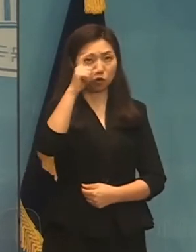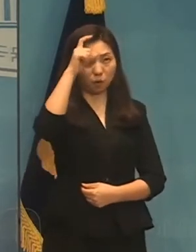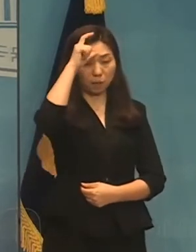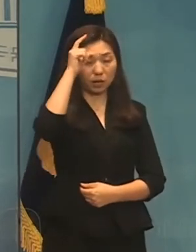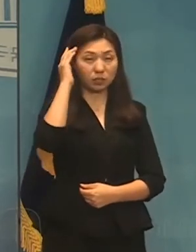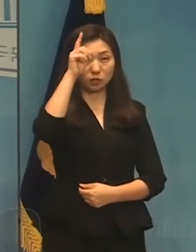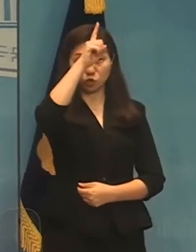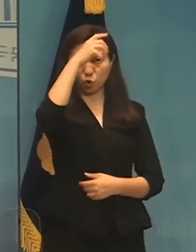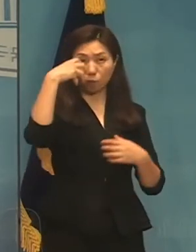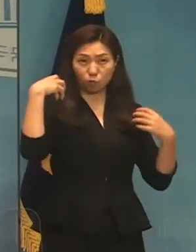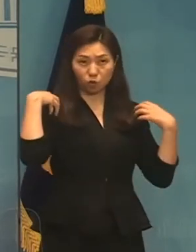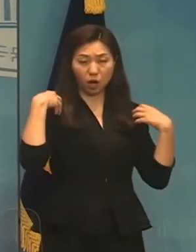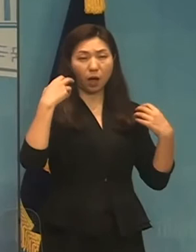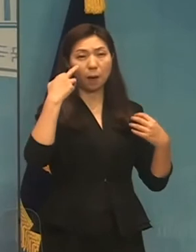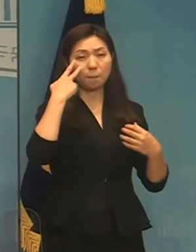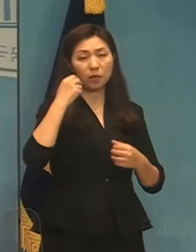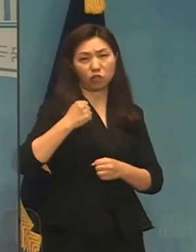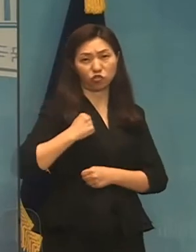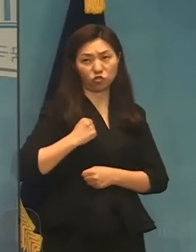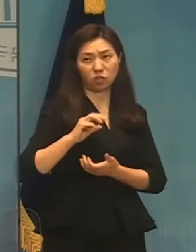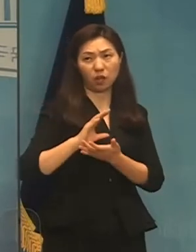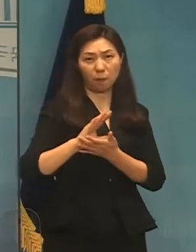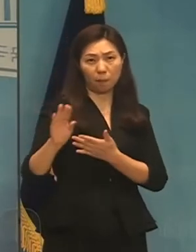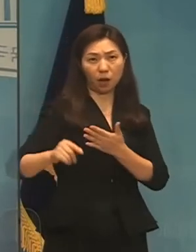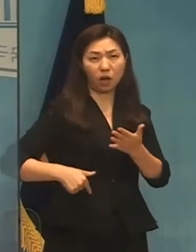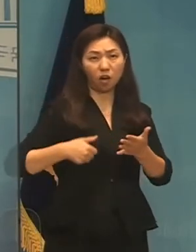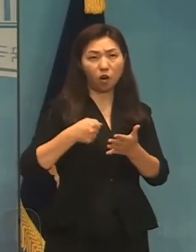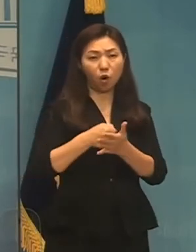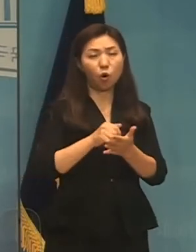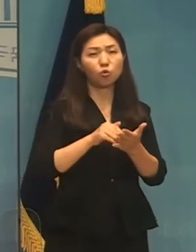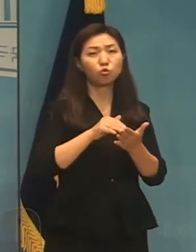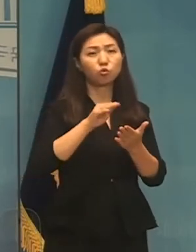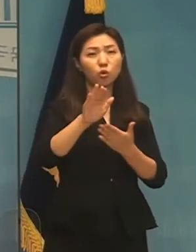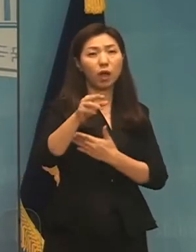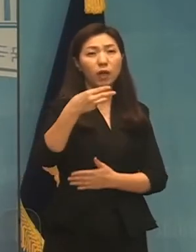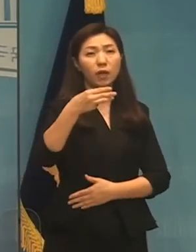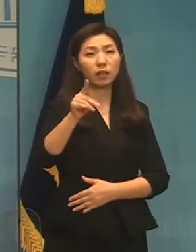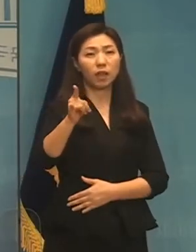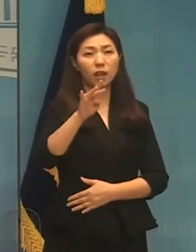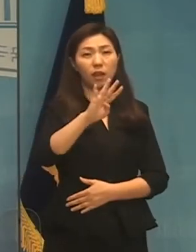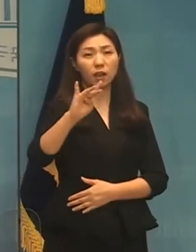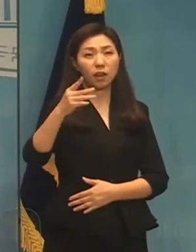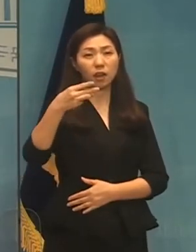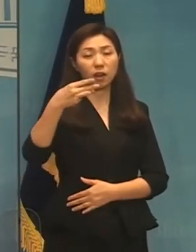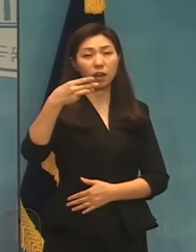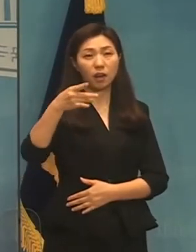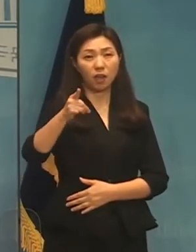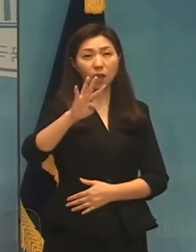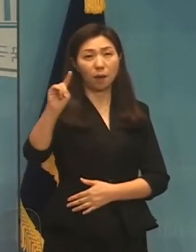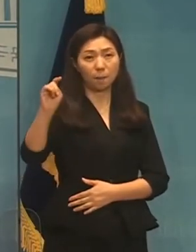미국 처수로 개시한 지 얼마 안 되어 탈레반이 아프간을 장악을 했습니다.